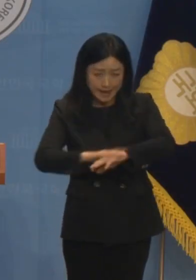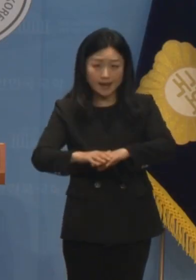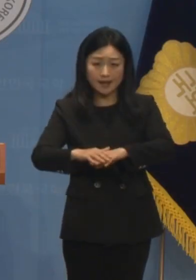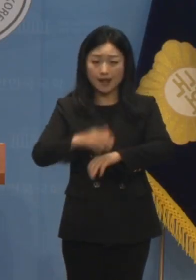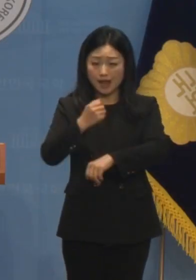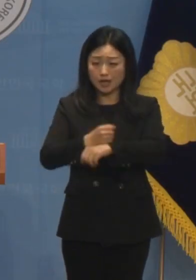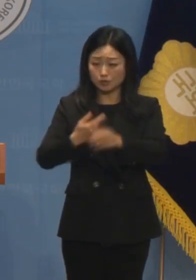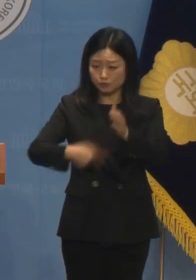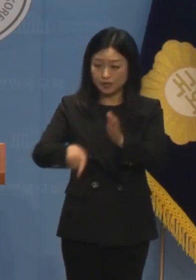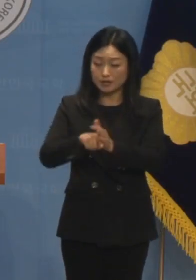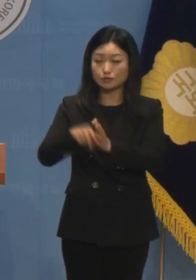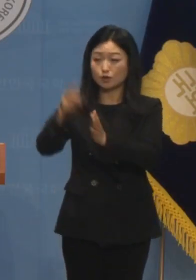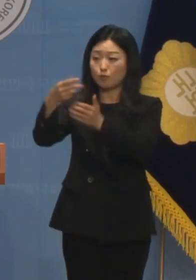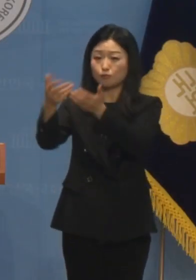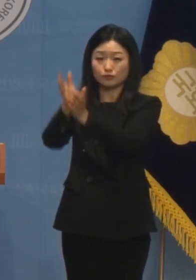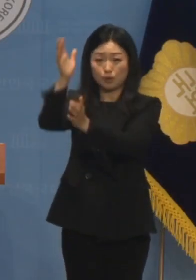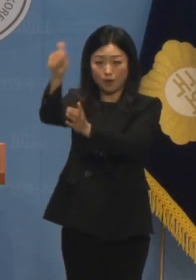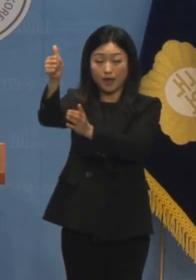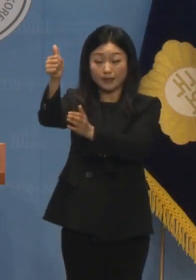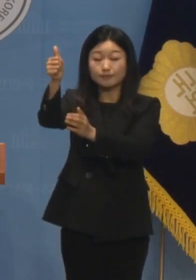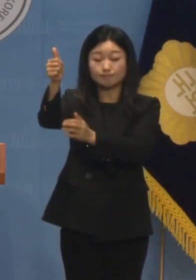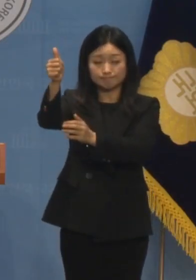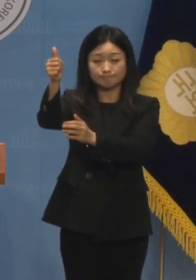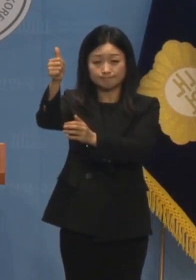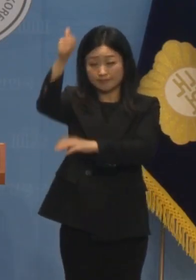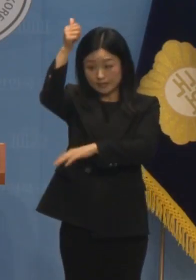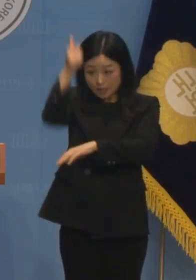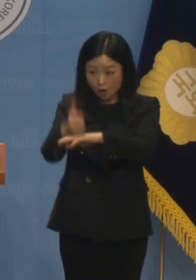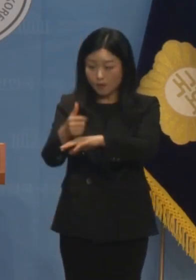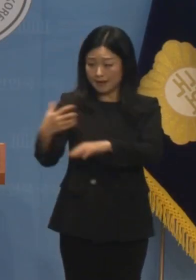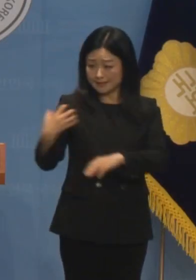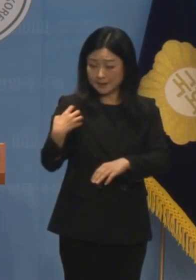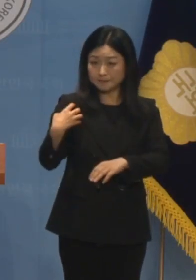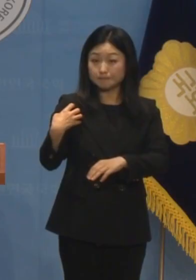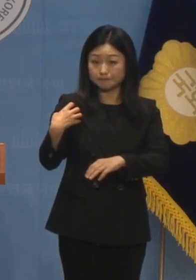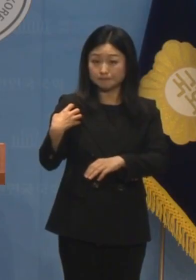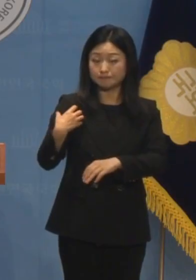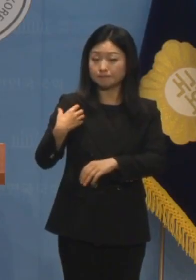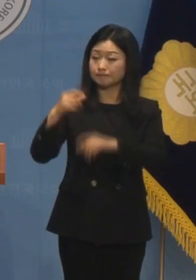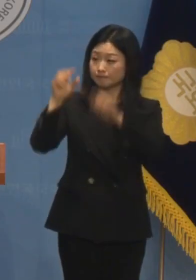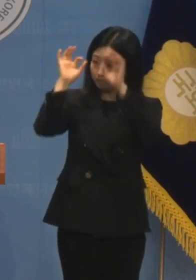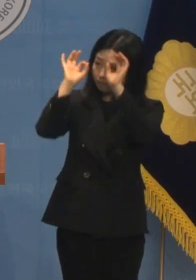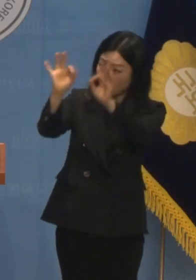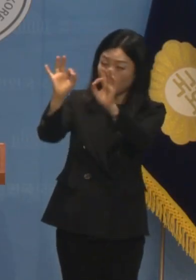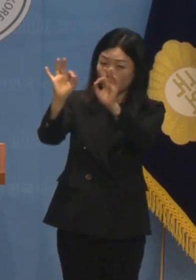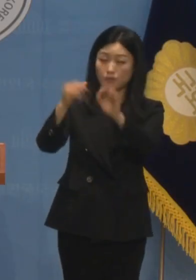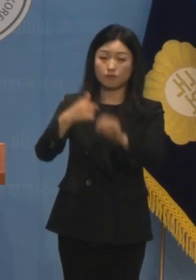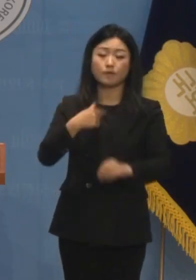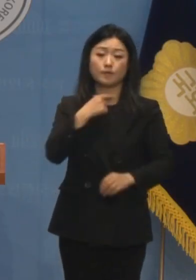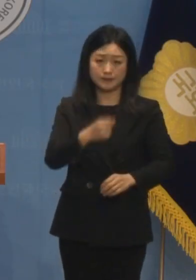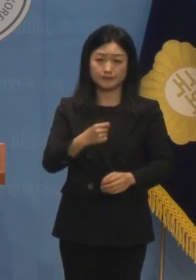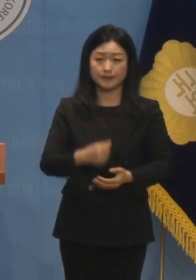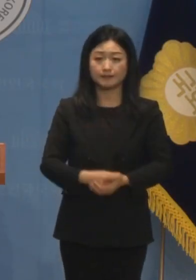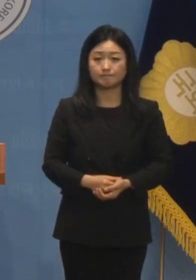결과를 내놓을 수 있는지 그 결과에 어떻게 책임을 지는지 지켜보겠습니다.